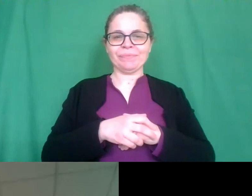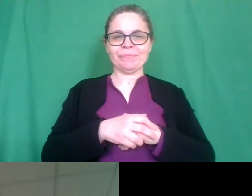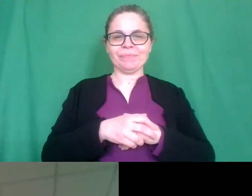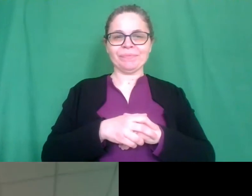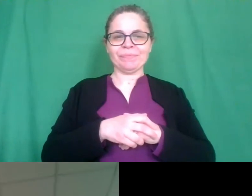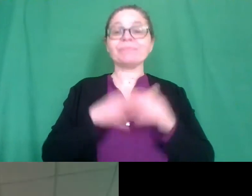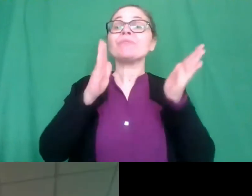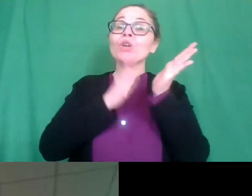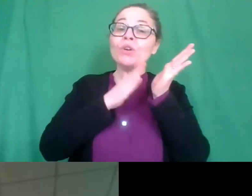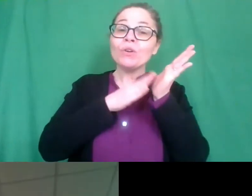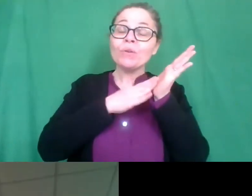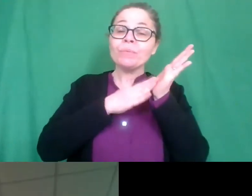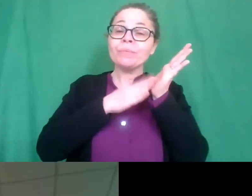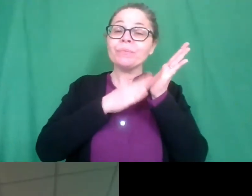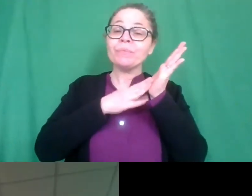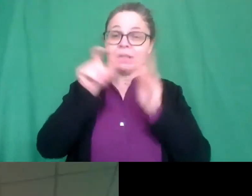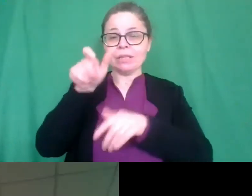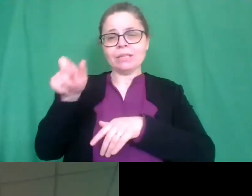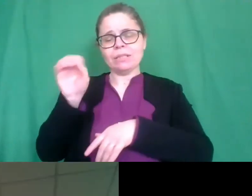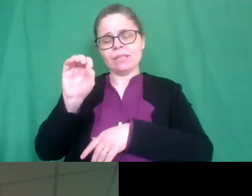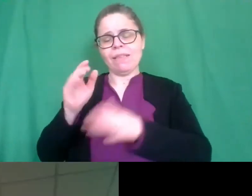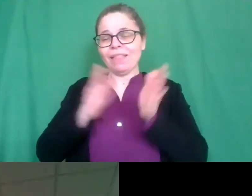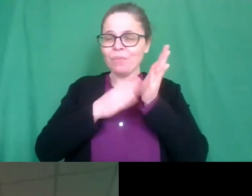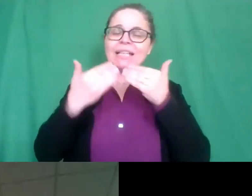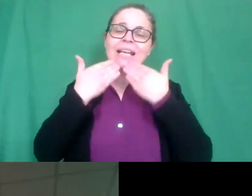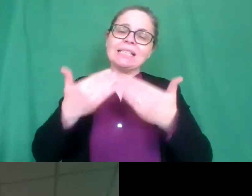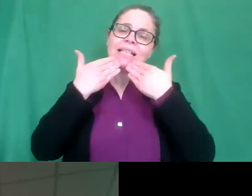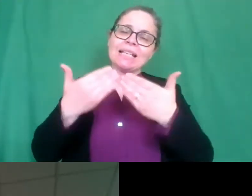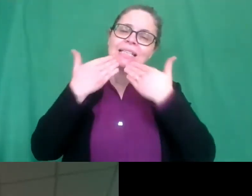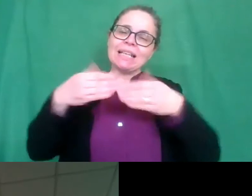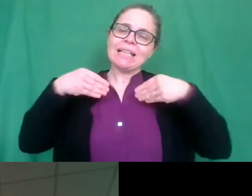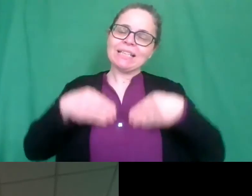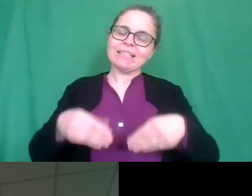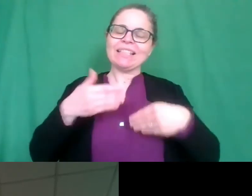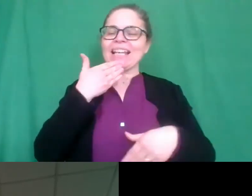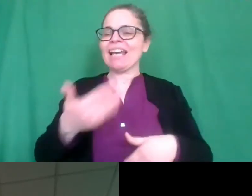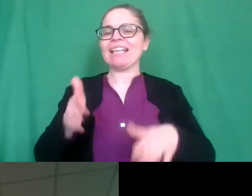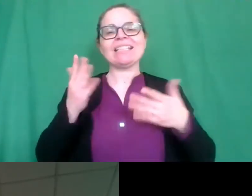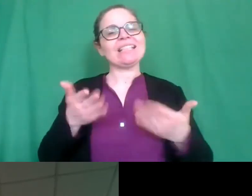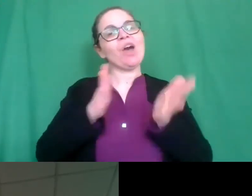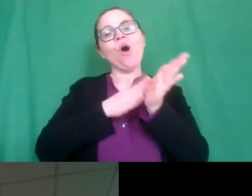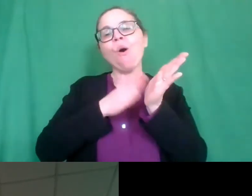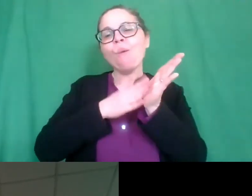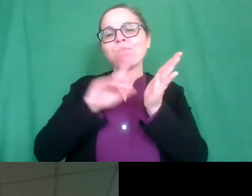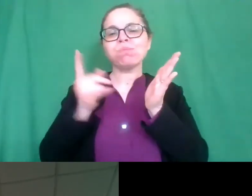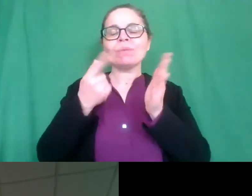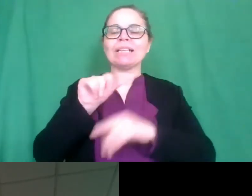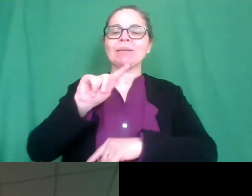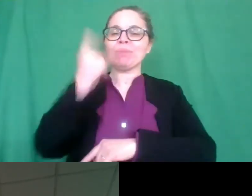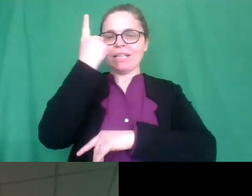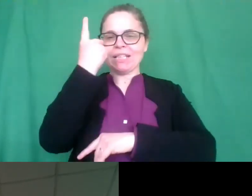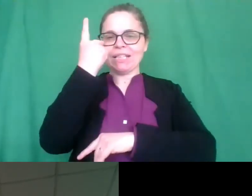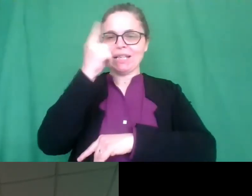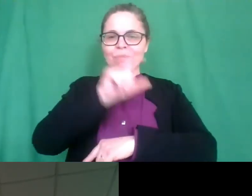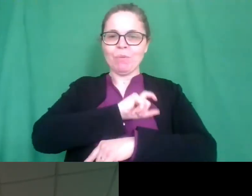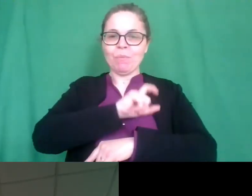complimenti anche all'insegnante grazie grazie di questa partecipazione e complimenti per il primo premio ci